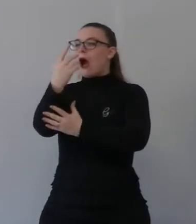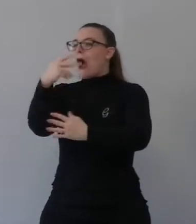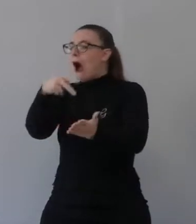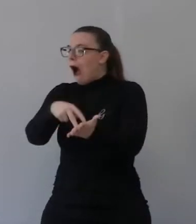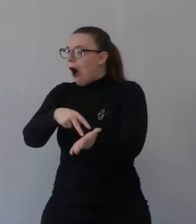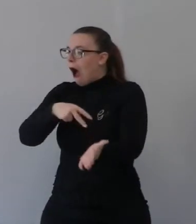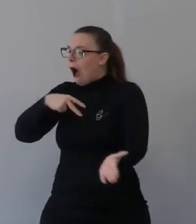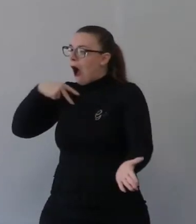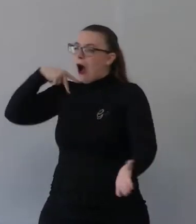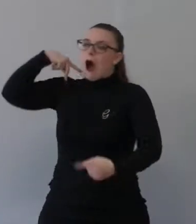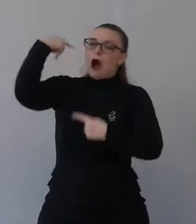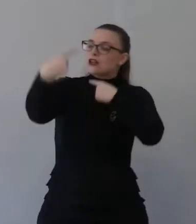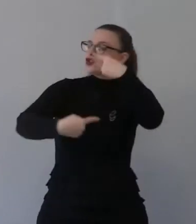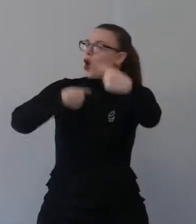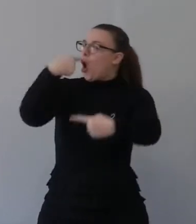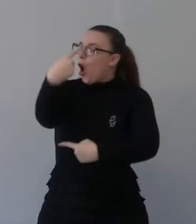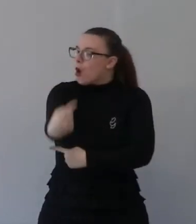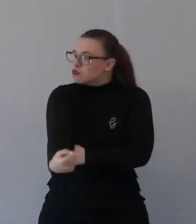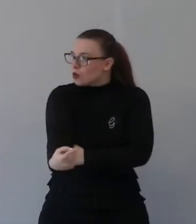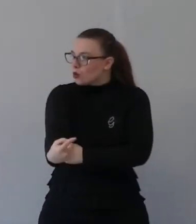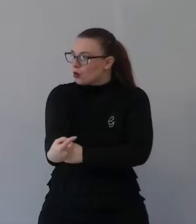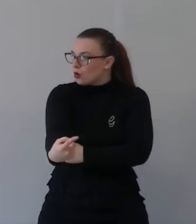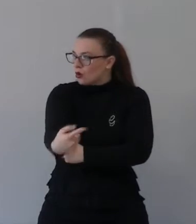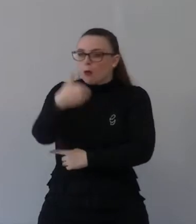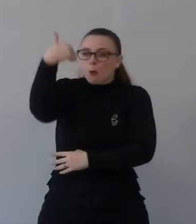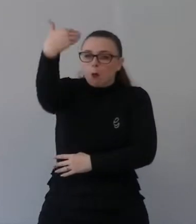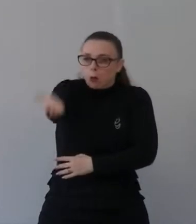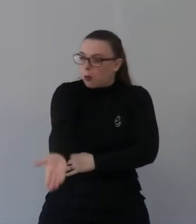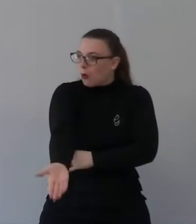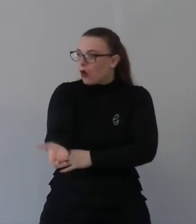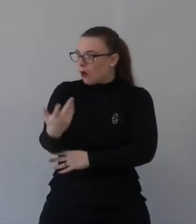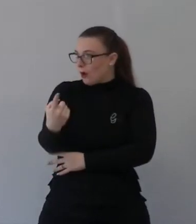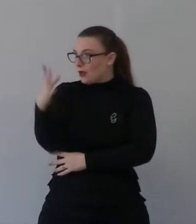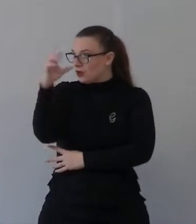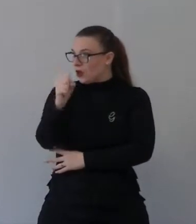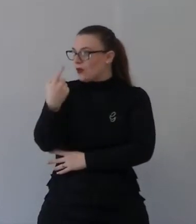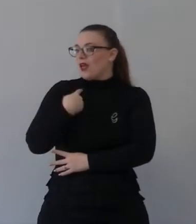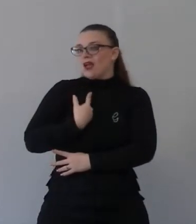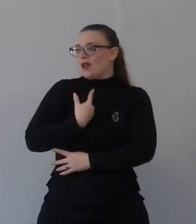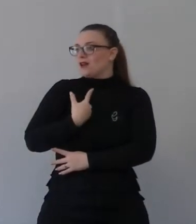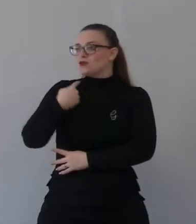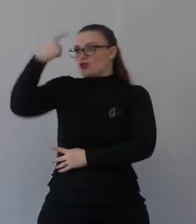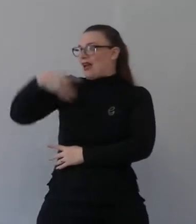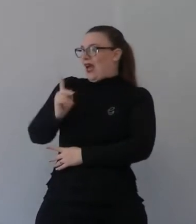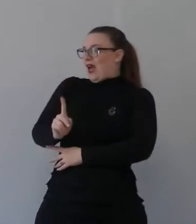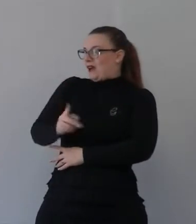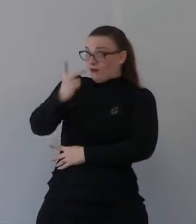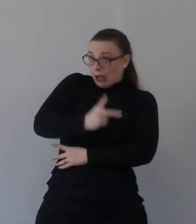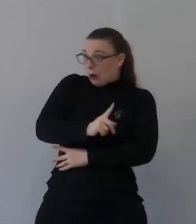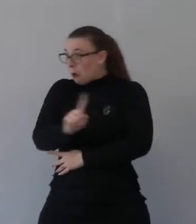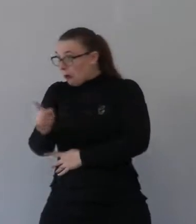di cui lui ha già detto, che nascerà da una vergine, sarà chiamato in Emanuele,